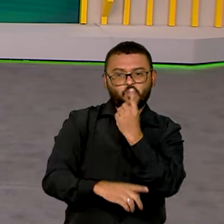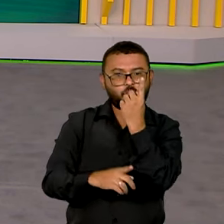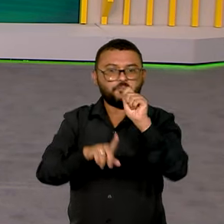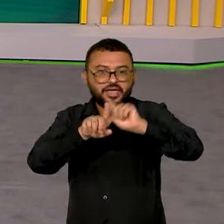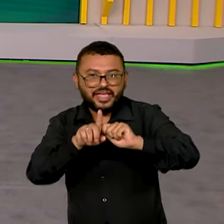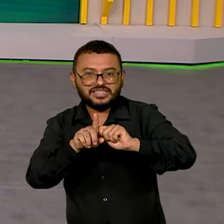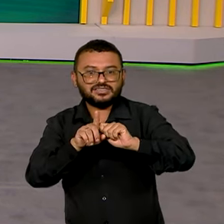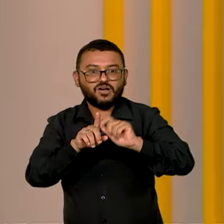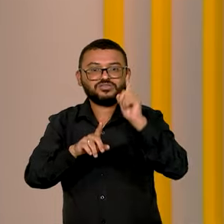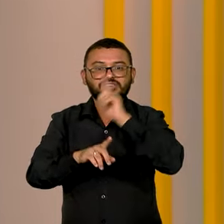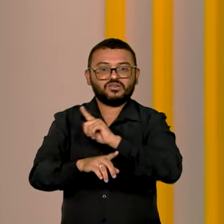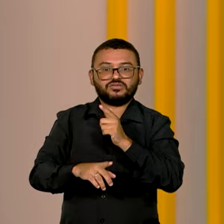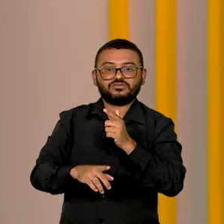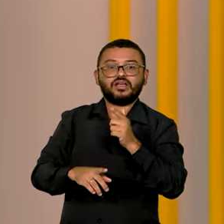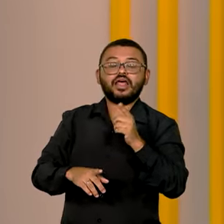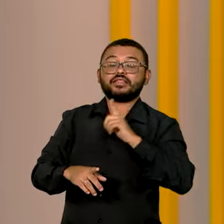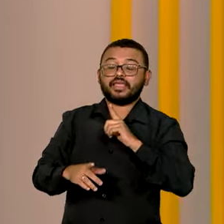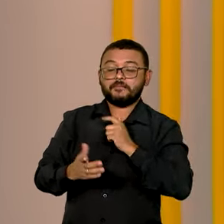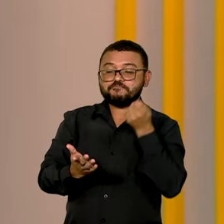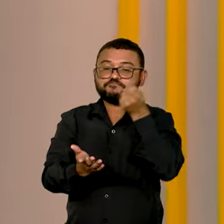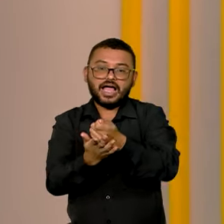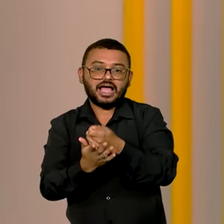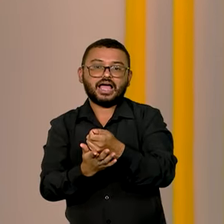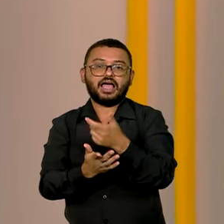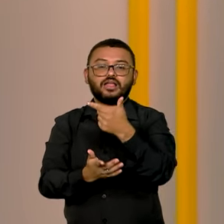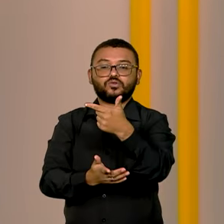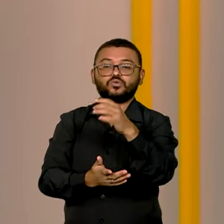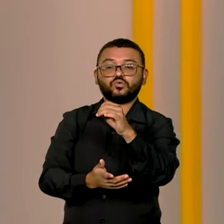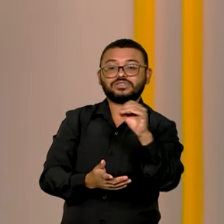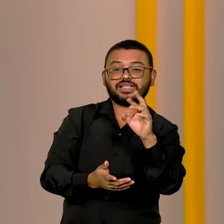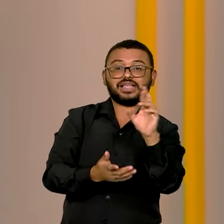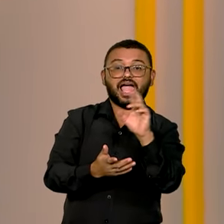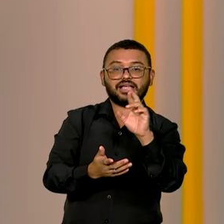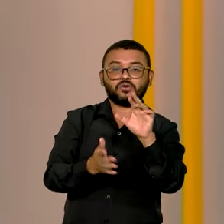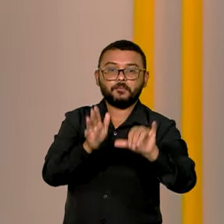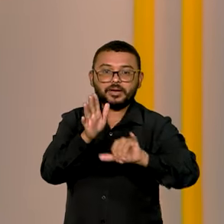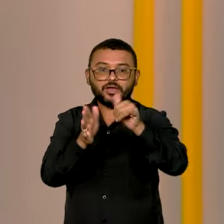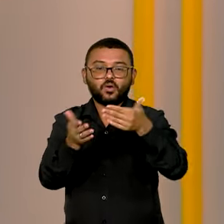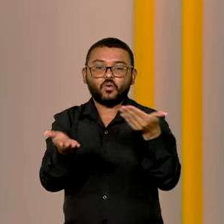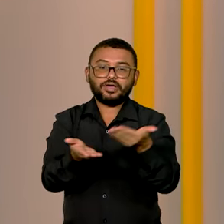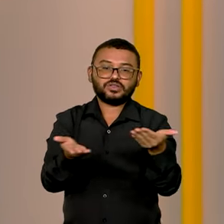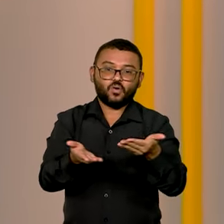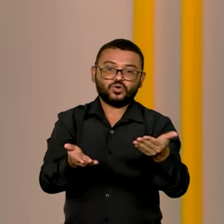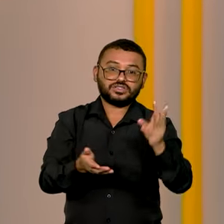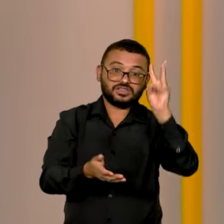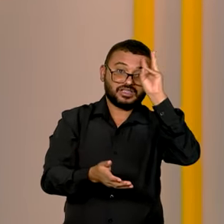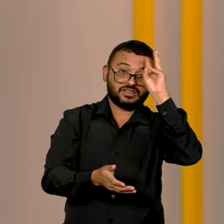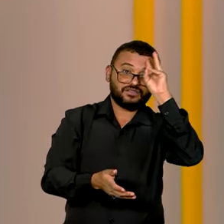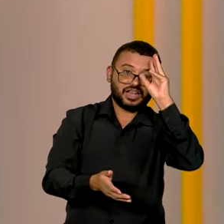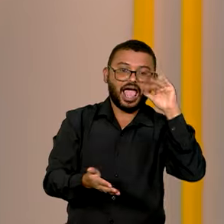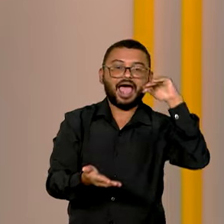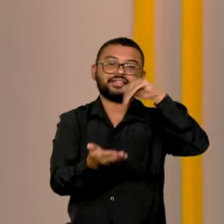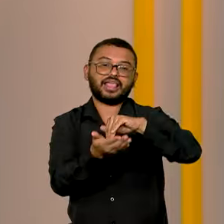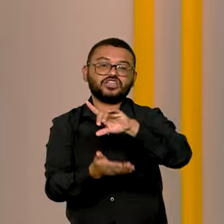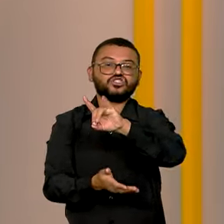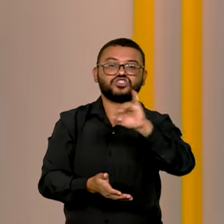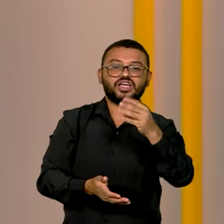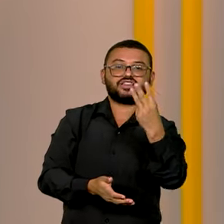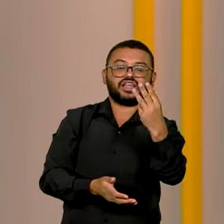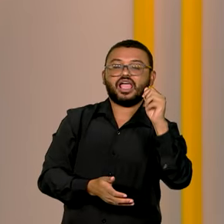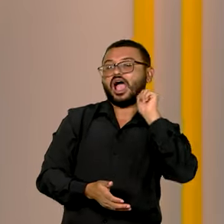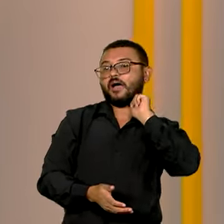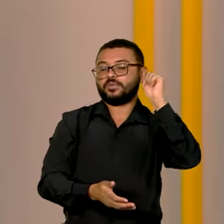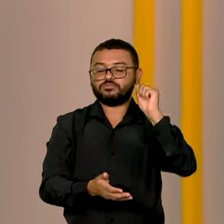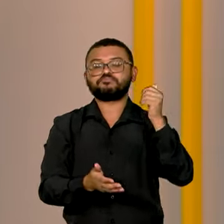de funcionamento. O primeiro depósito no valor de 200 reais começou nesta terça-feira e vai até 3 de